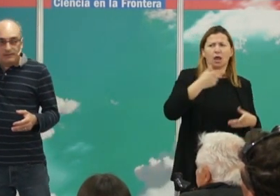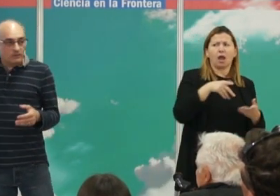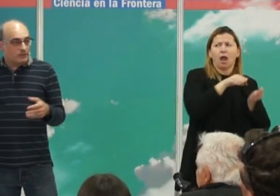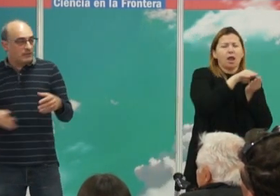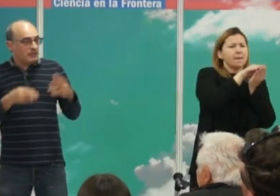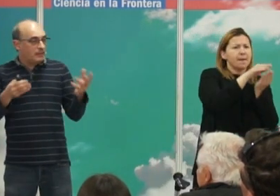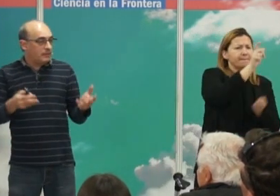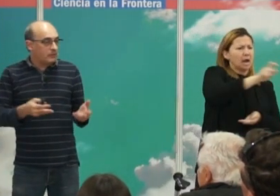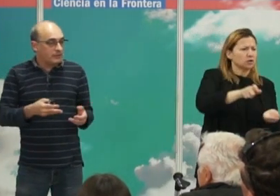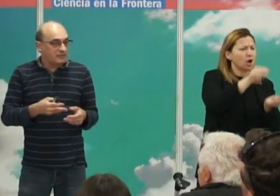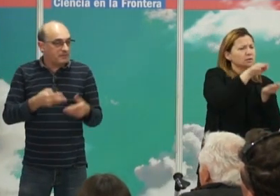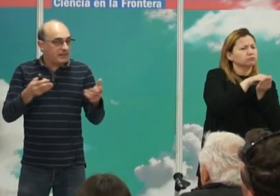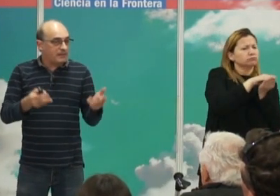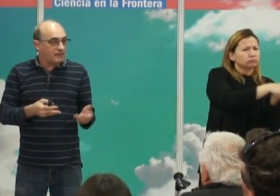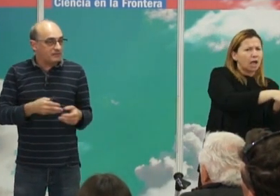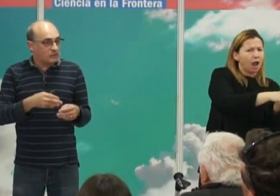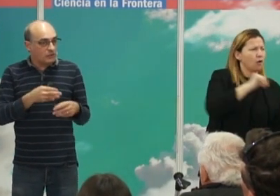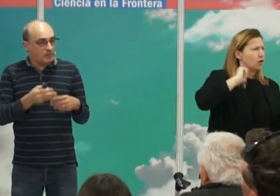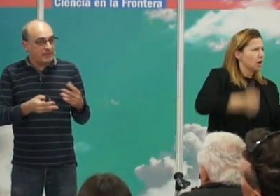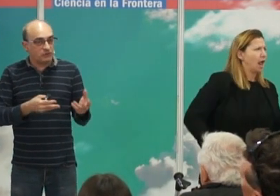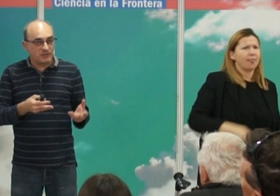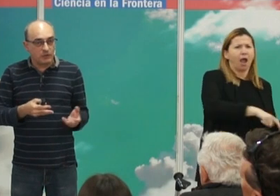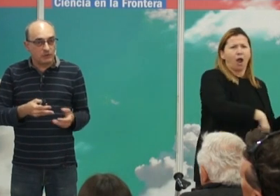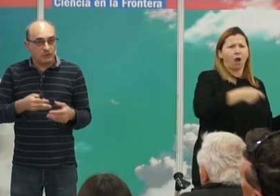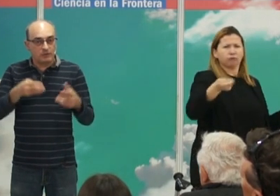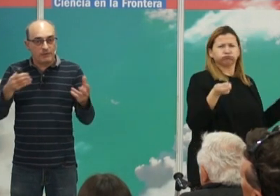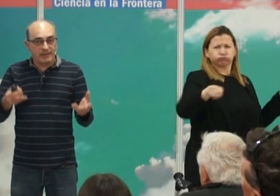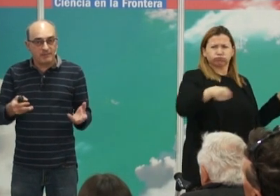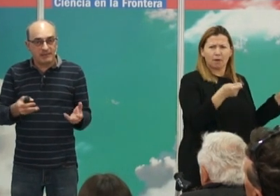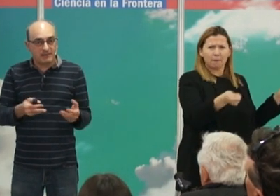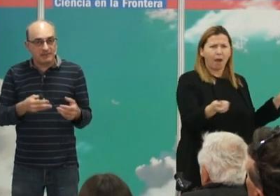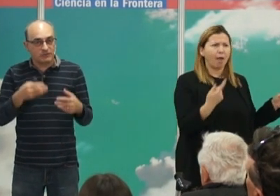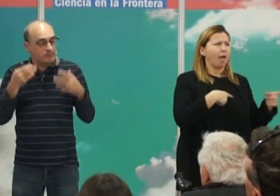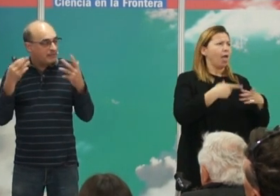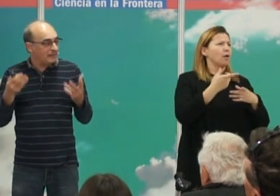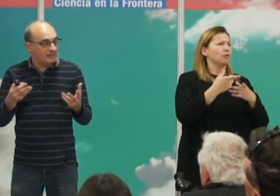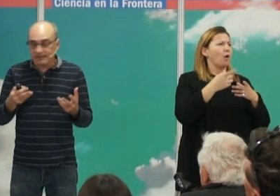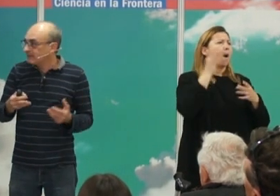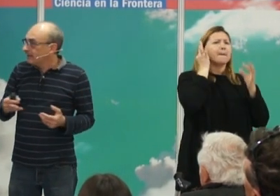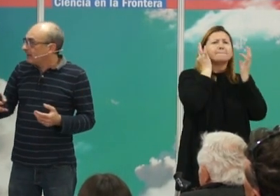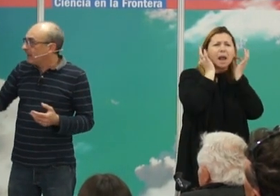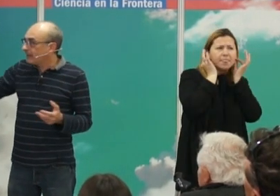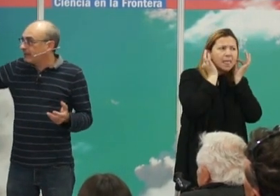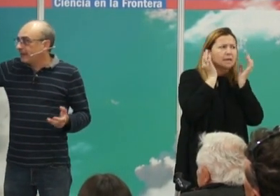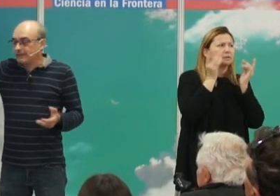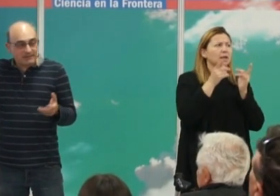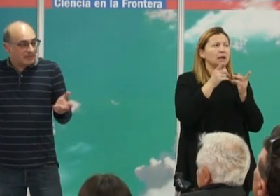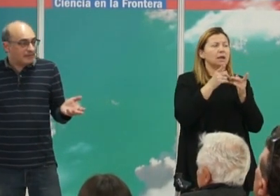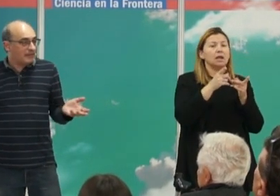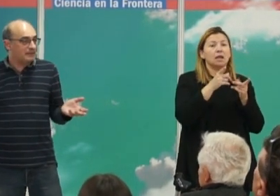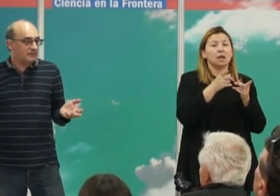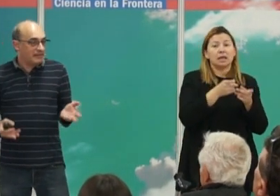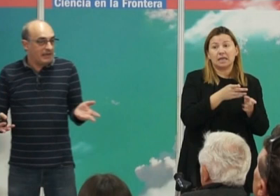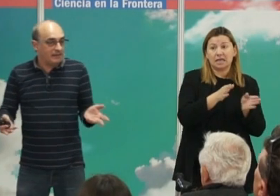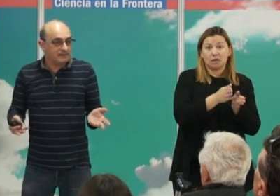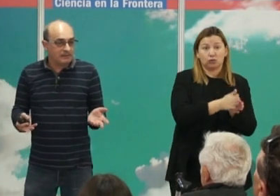con espadas con objetos de oro con cerámicas con pendientes al lado de gente que está